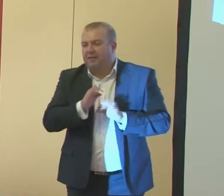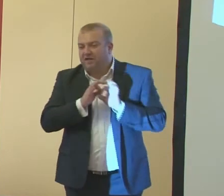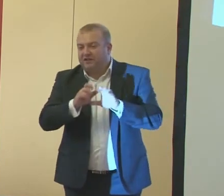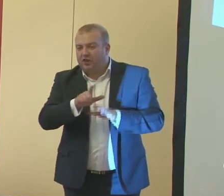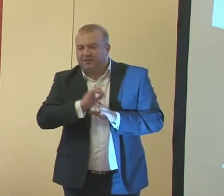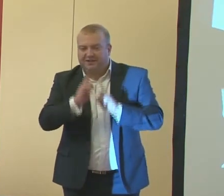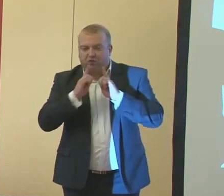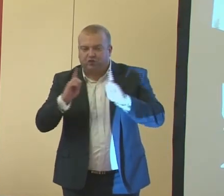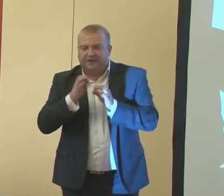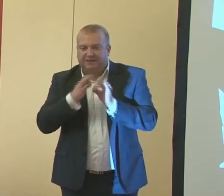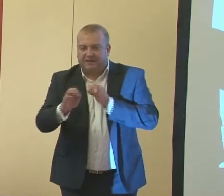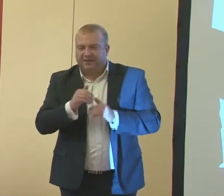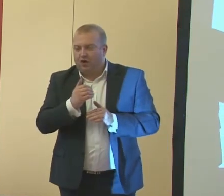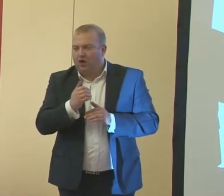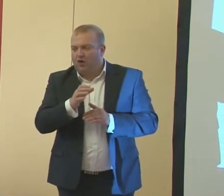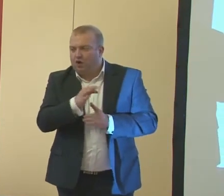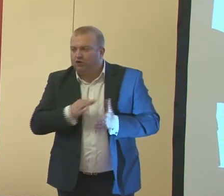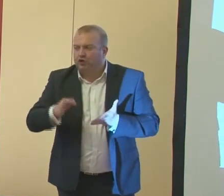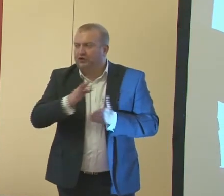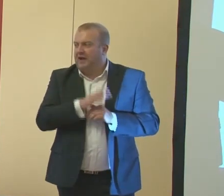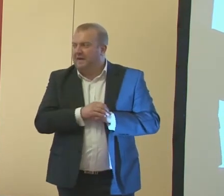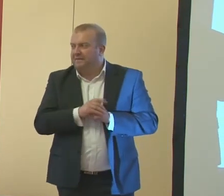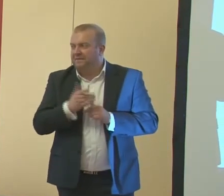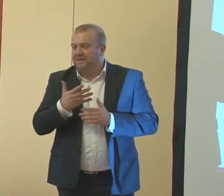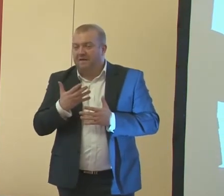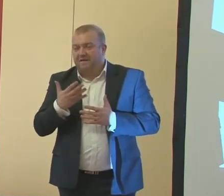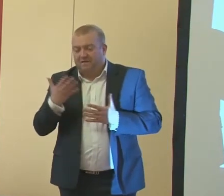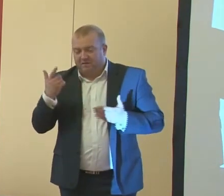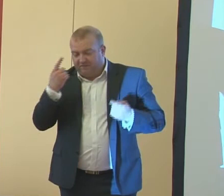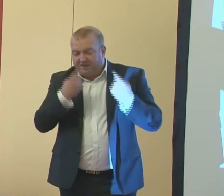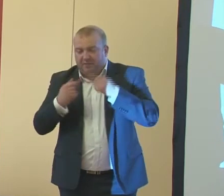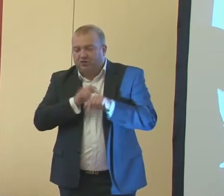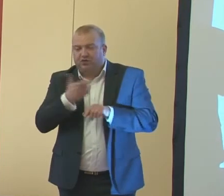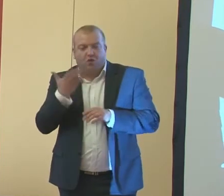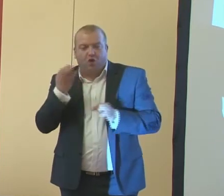specjalnego ośrodka wydaje się, że są ogromnie cenne.